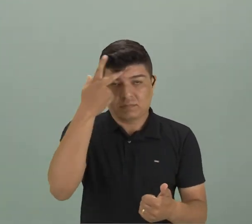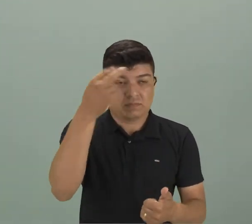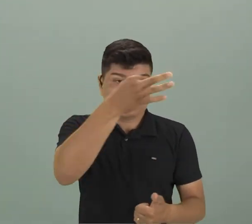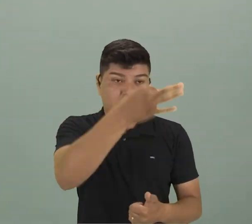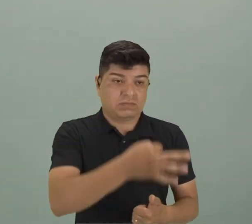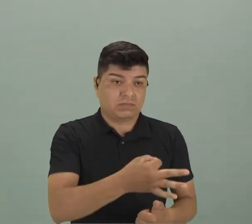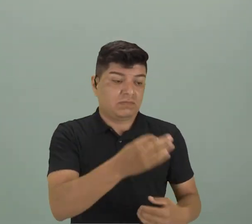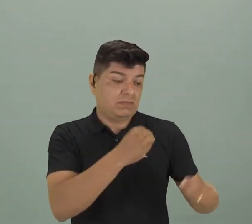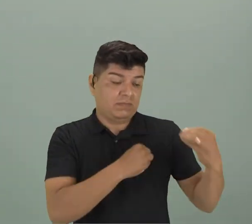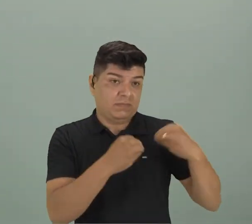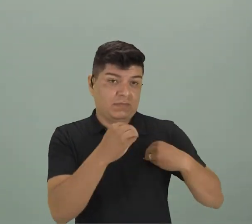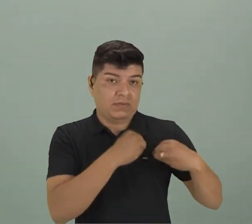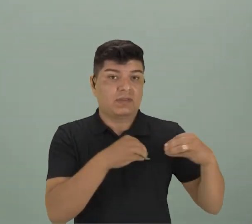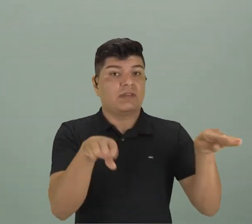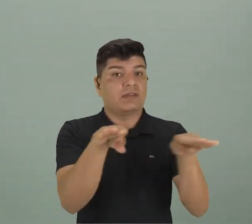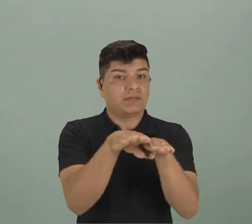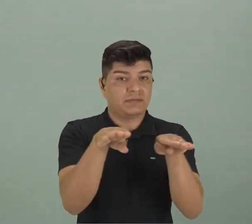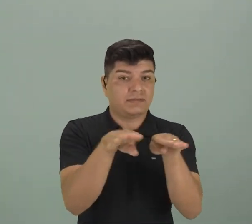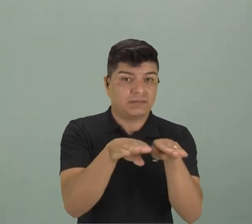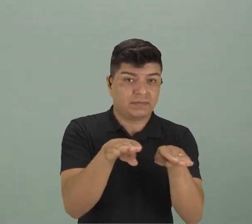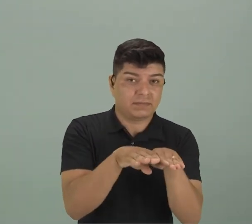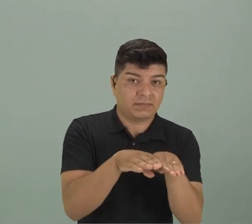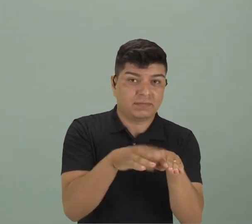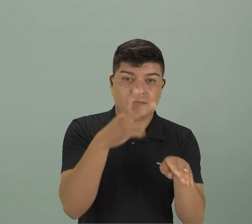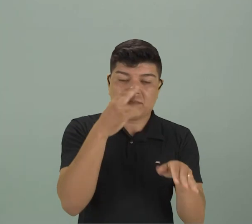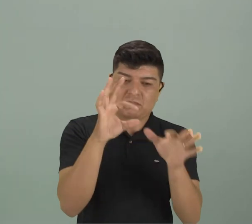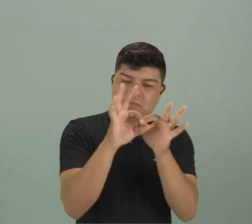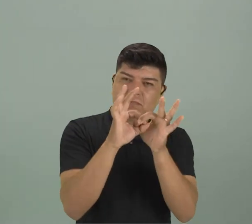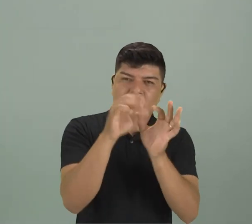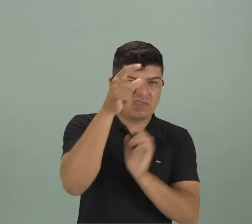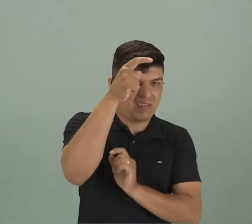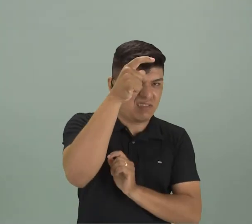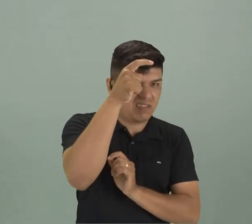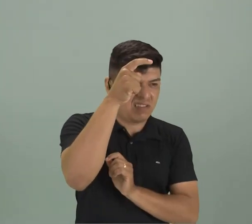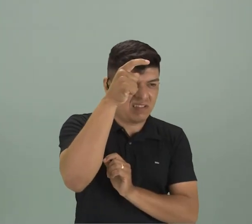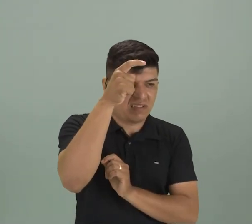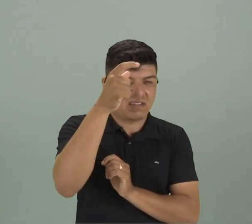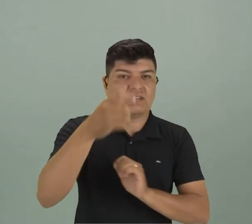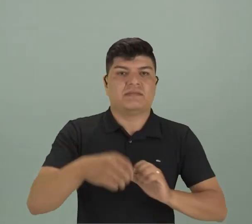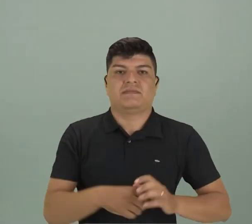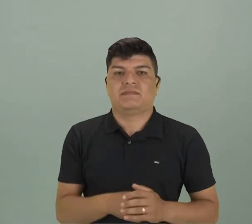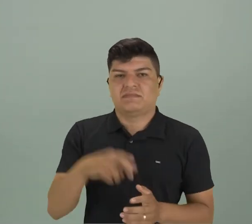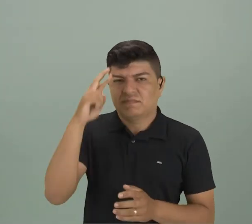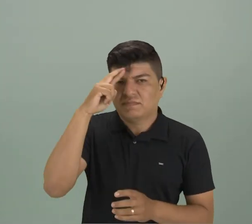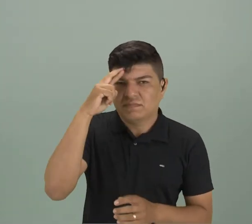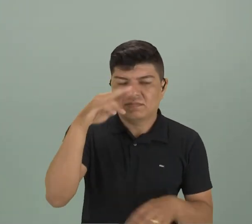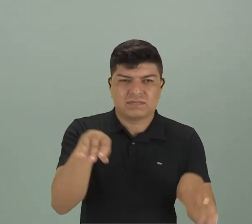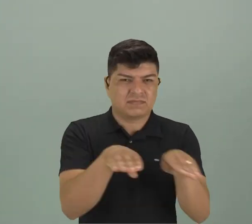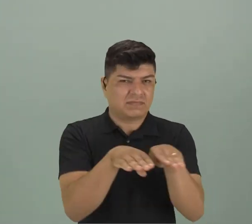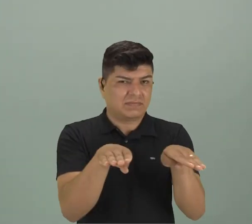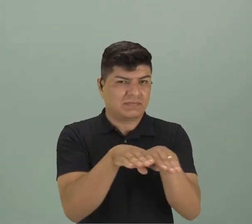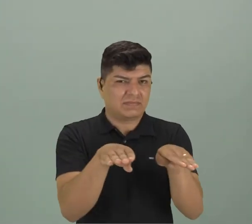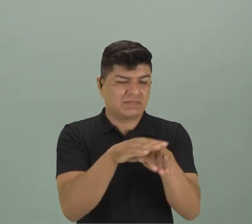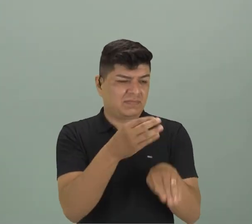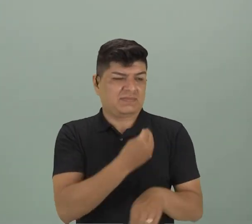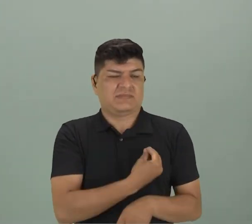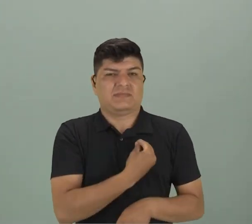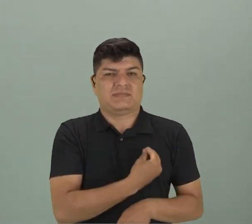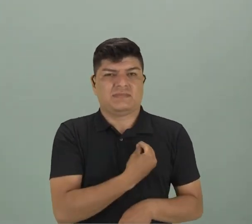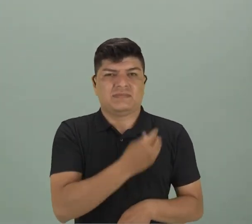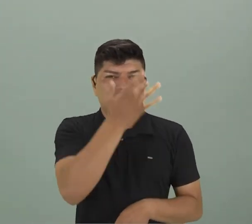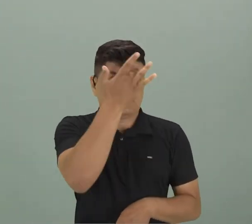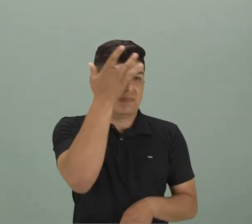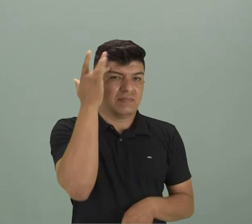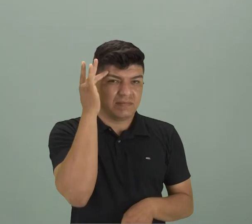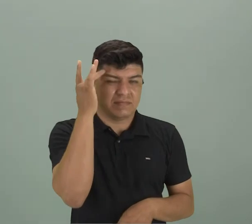pecadores, que son historias de pacto con el demonio, que son historias de vidas de